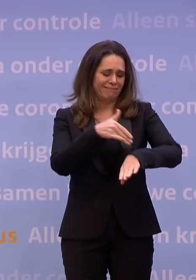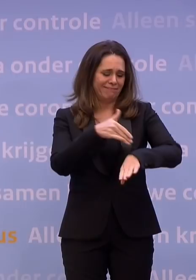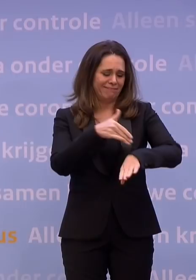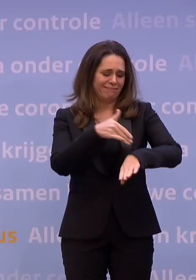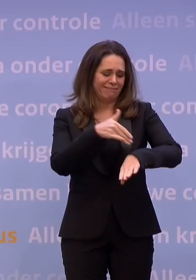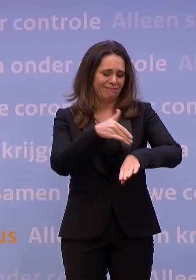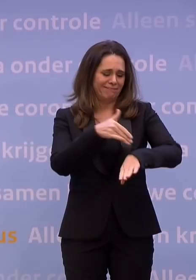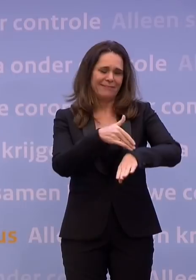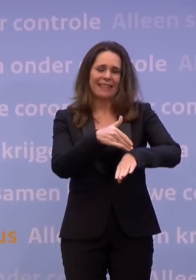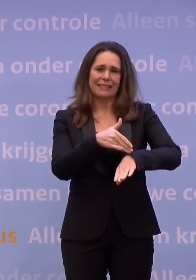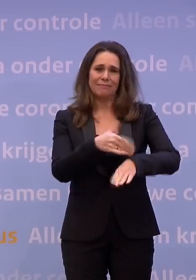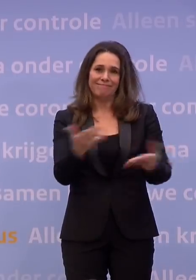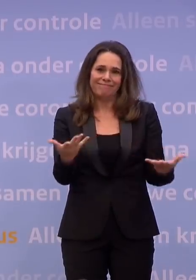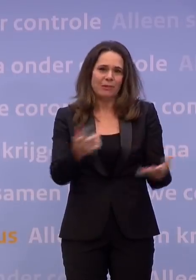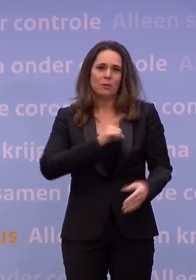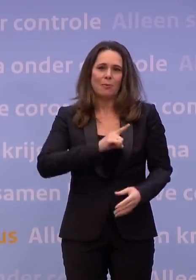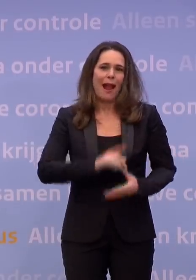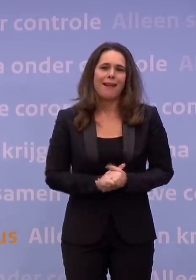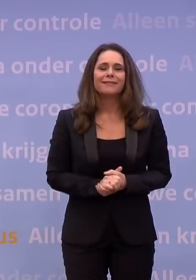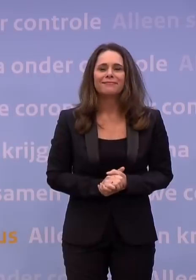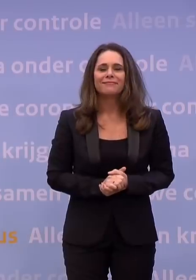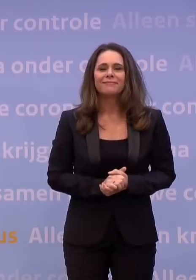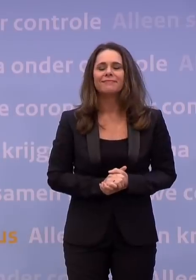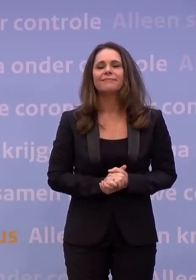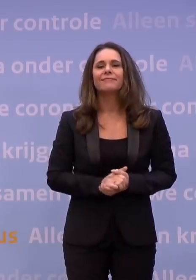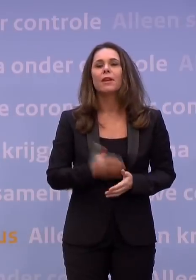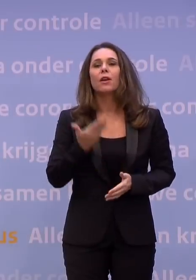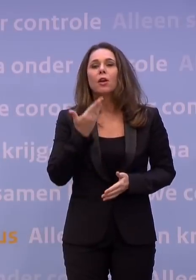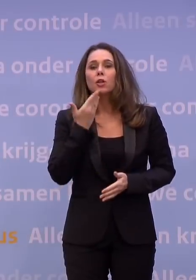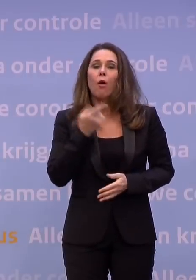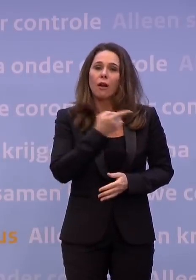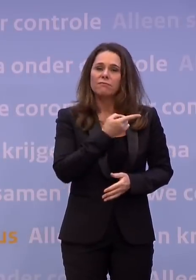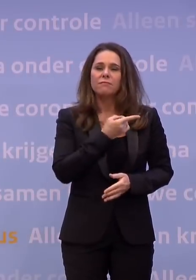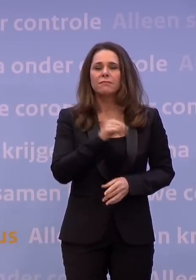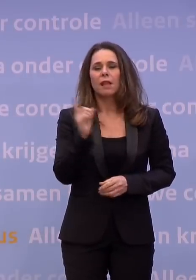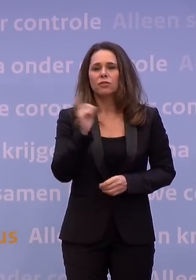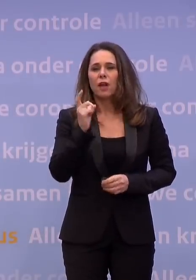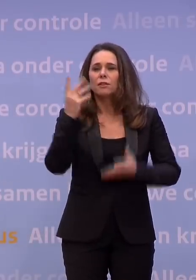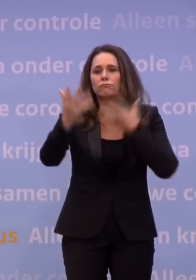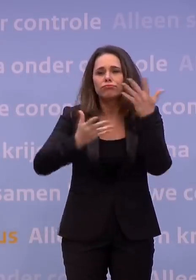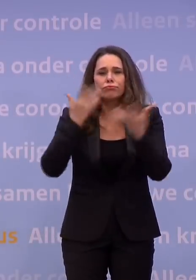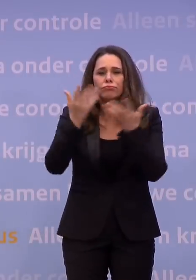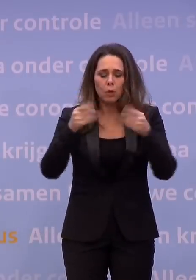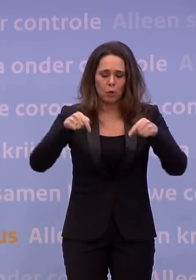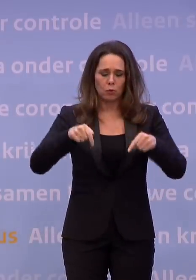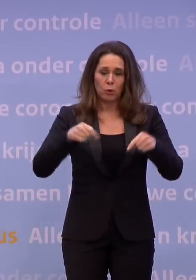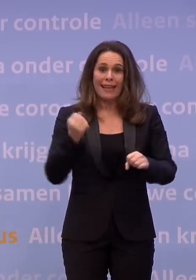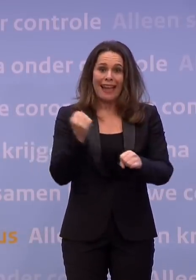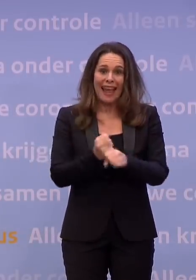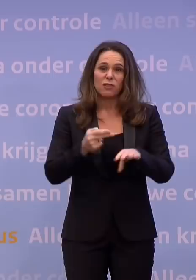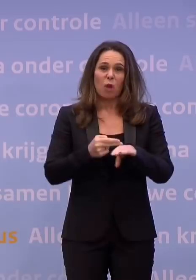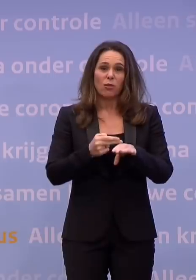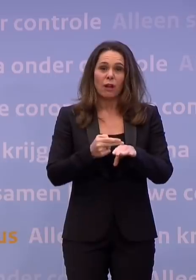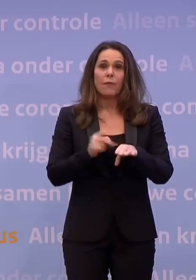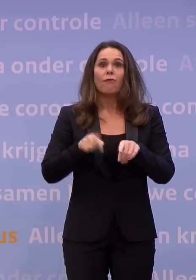anderhalve meter afstand van elkaar. Hugo de Jonge zal u zometeen uitleggen waarom volgende stappen echt nodig